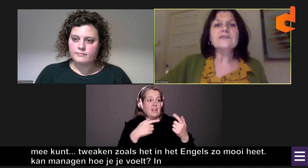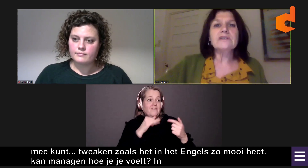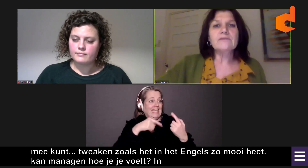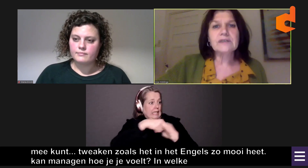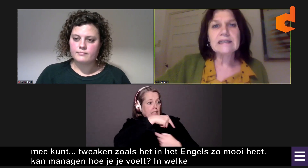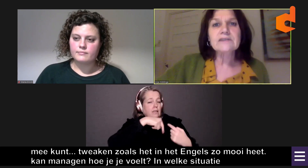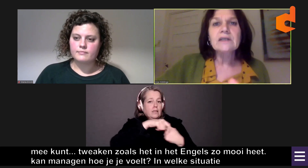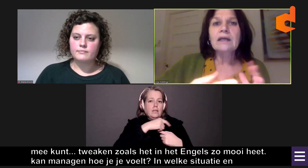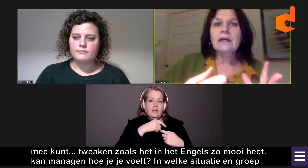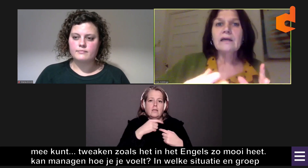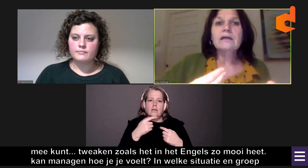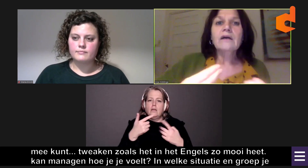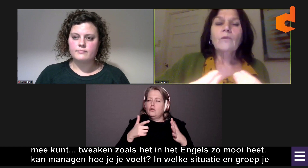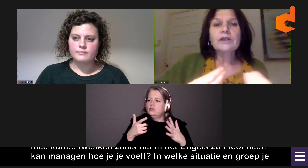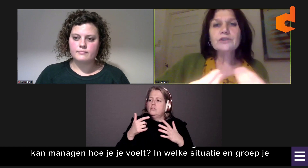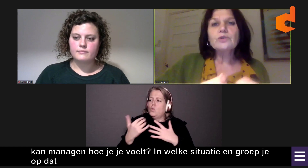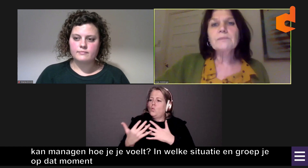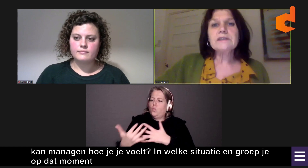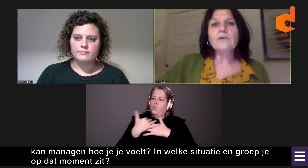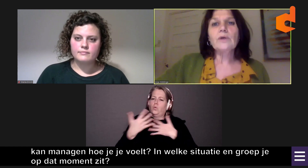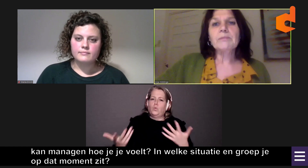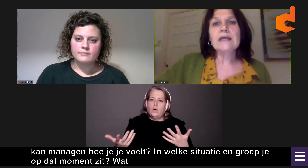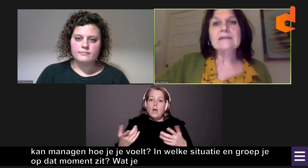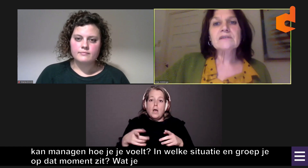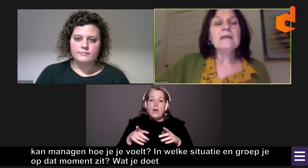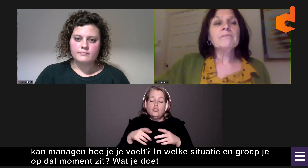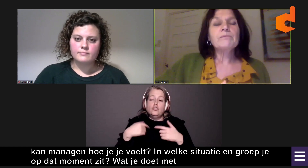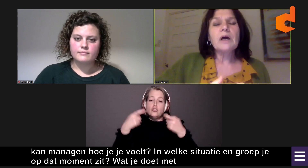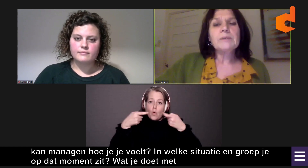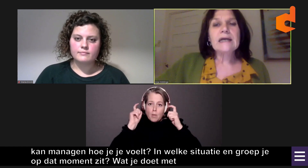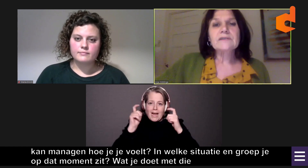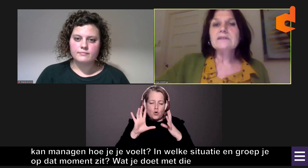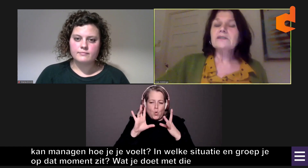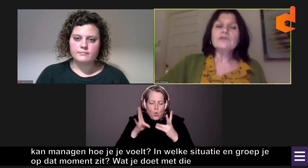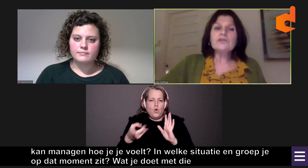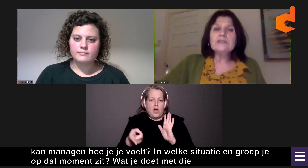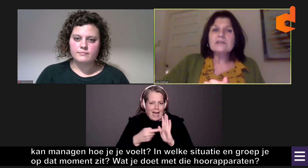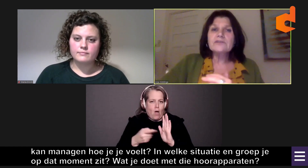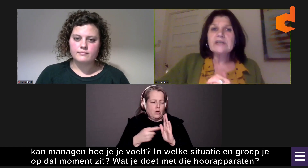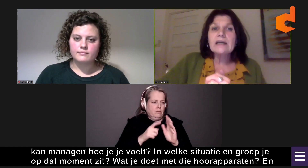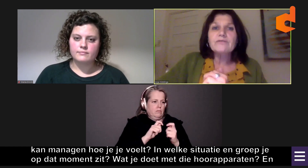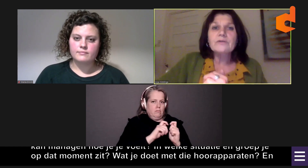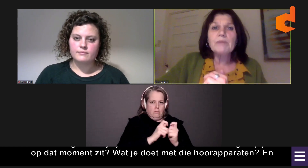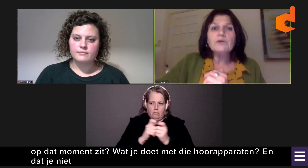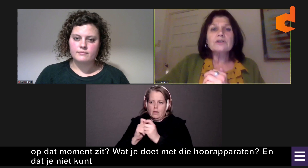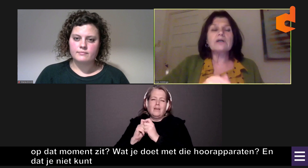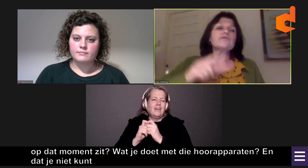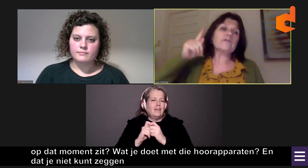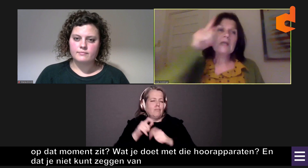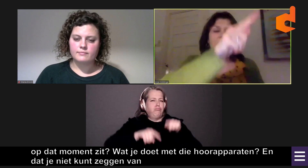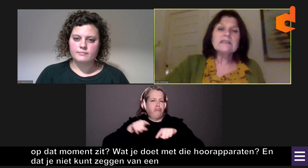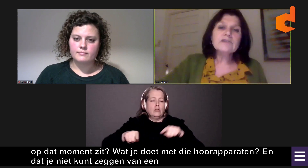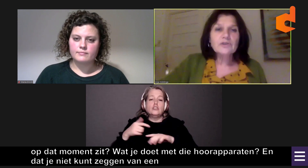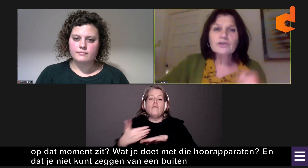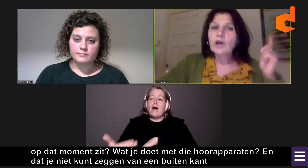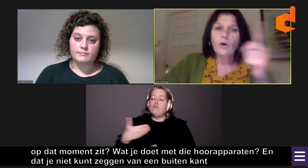situatie je verkeert. Wat je doet met die hoorapparaten en dat je dus niet kan zeggen van een buitenkant